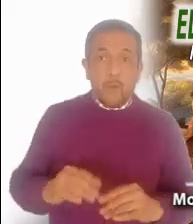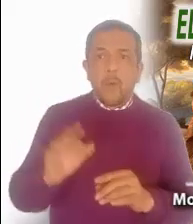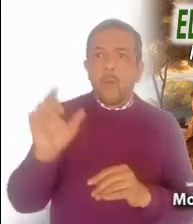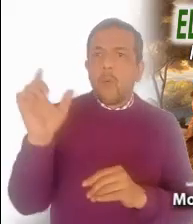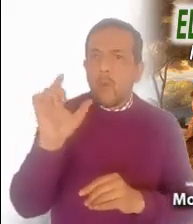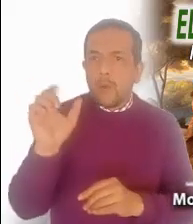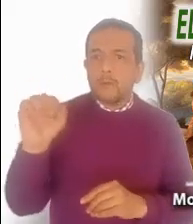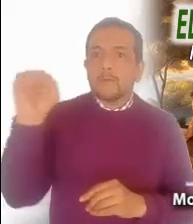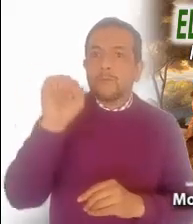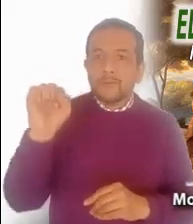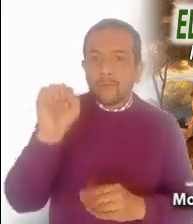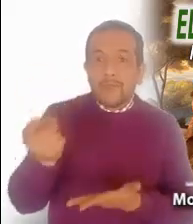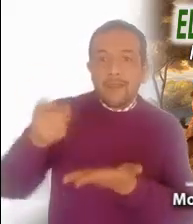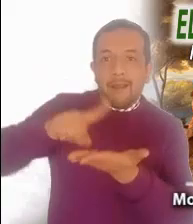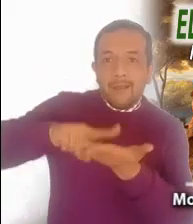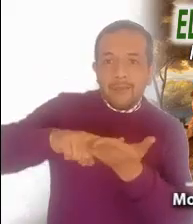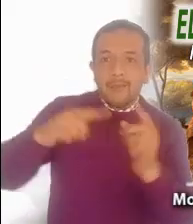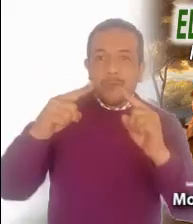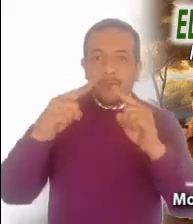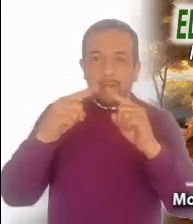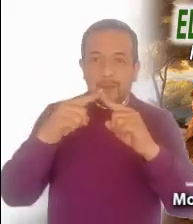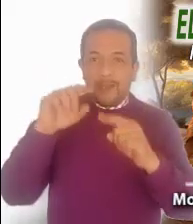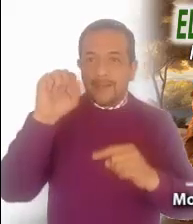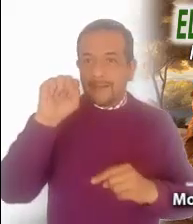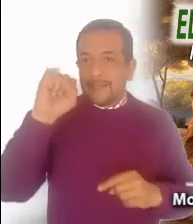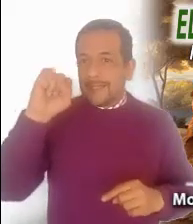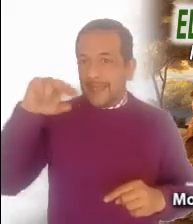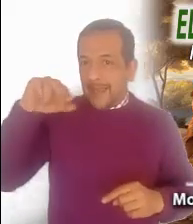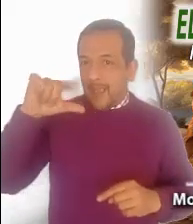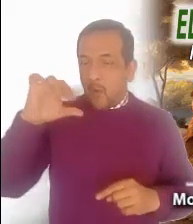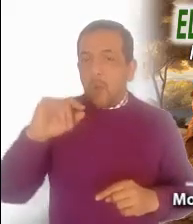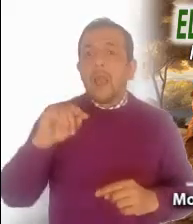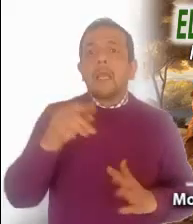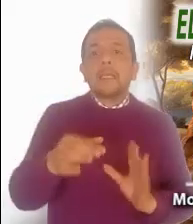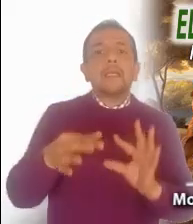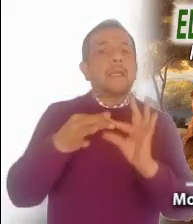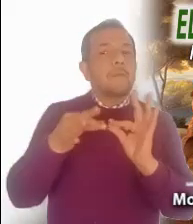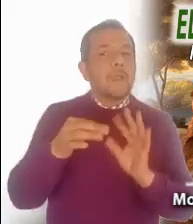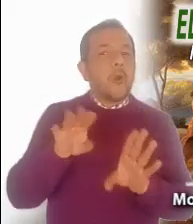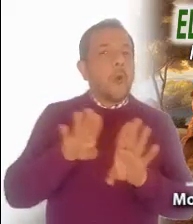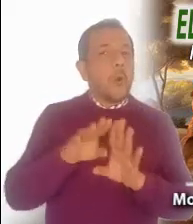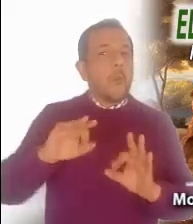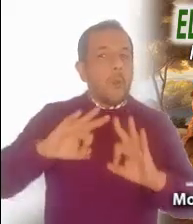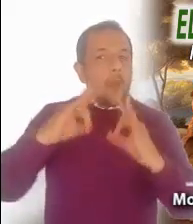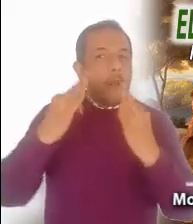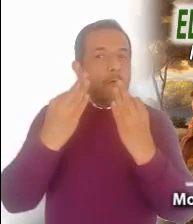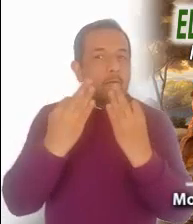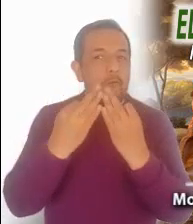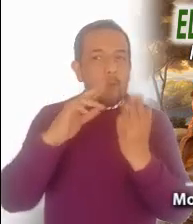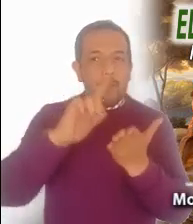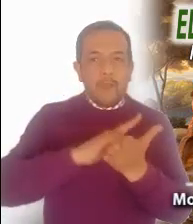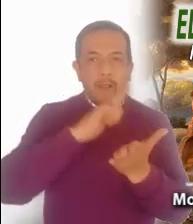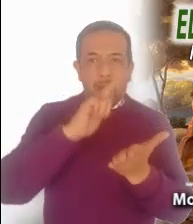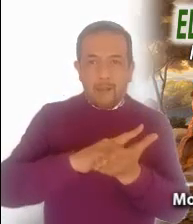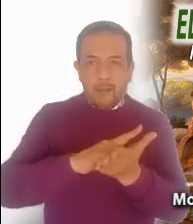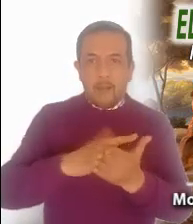en la sinagoga para indicarnos que se ha superado la legislación judía y que más